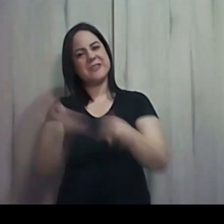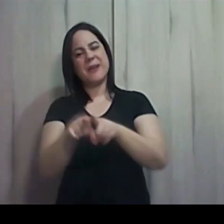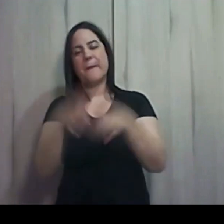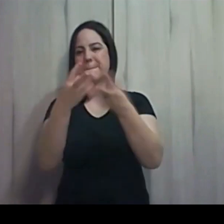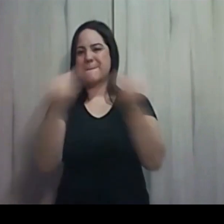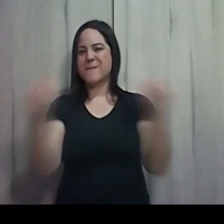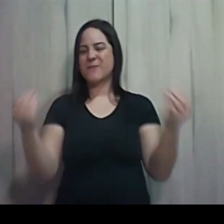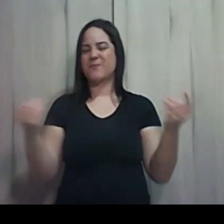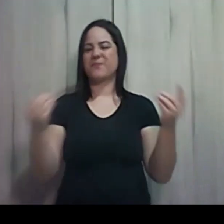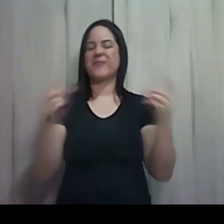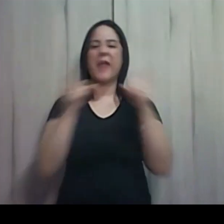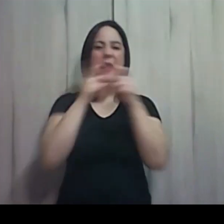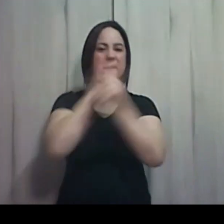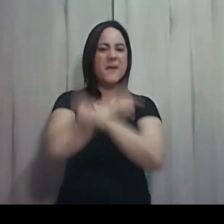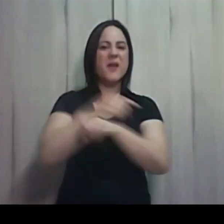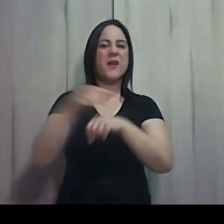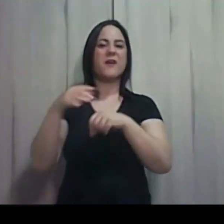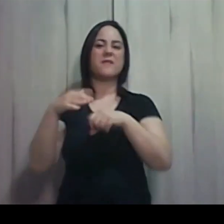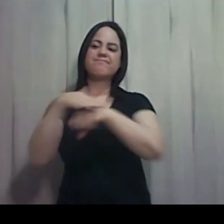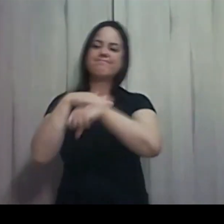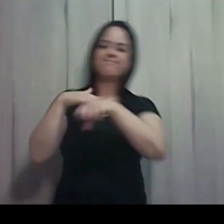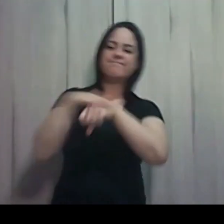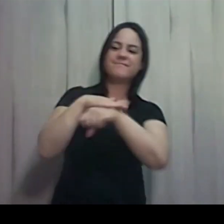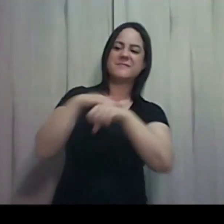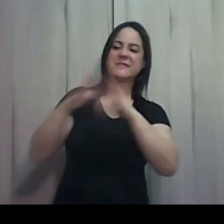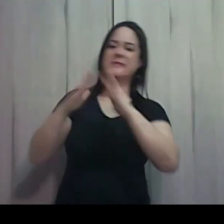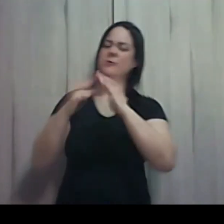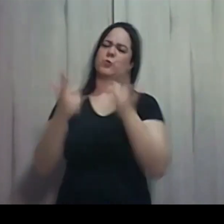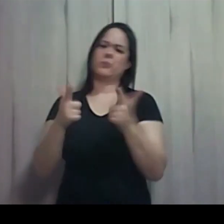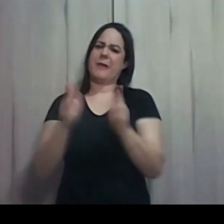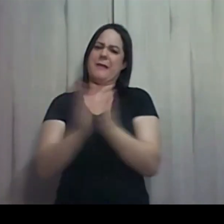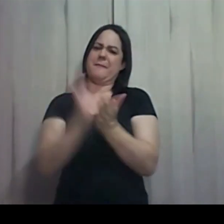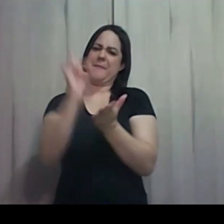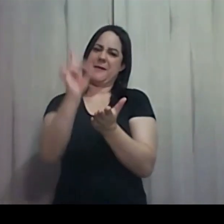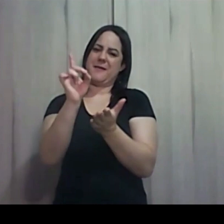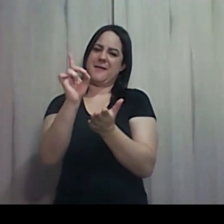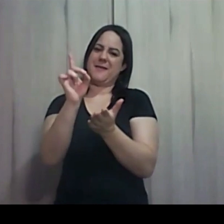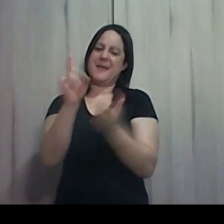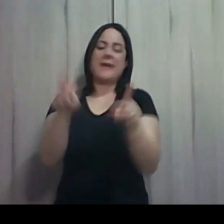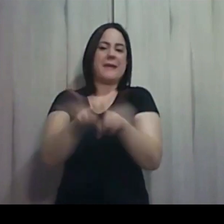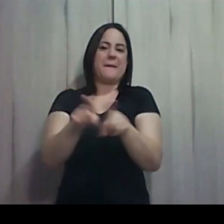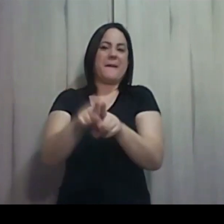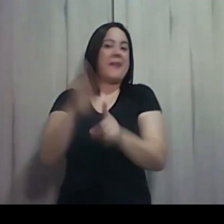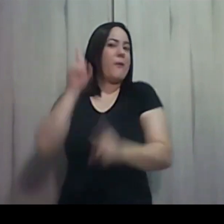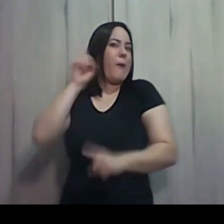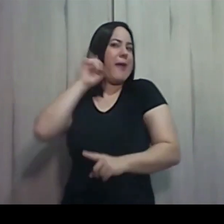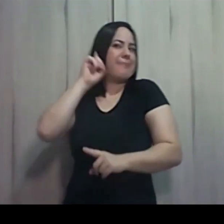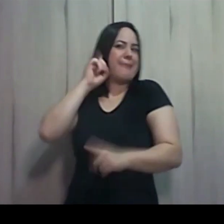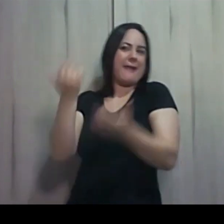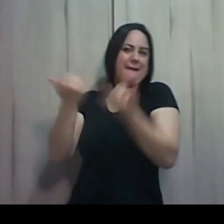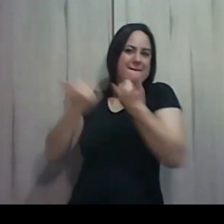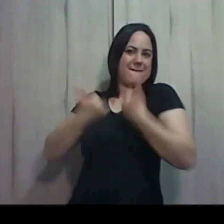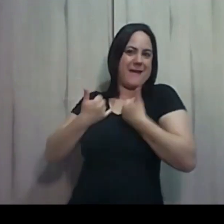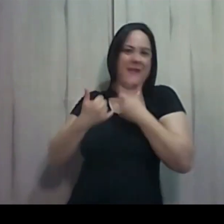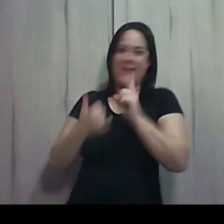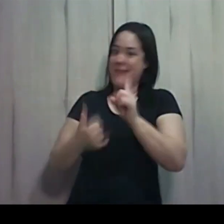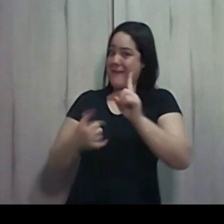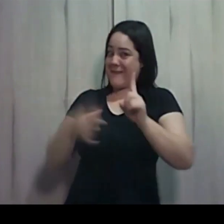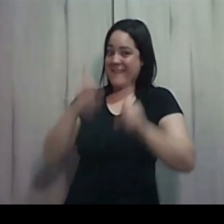suas casas, é óbvio que isso não está na Bíblia. E nem foi a Daniele que me contou esse assunto. Não foi mesmo. Na verdade, isso é coisa